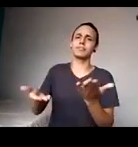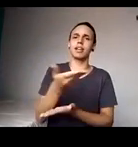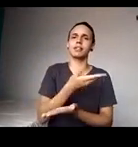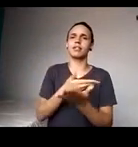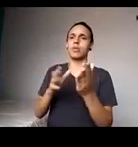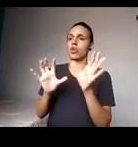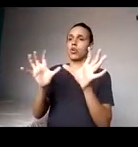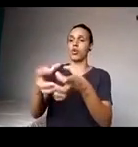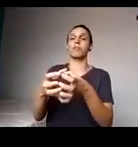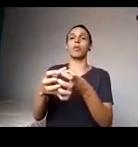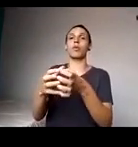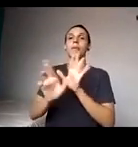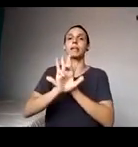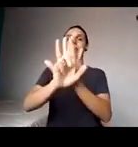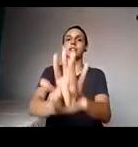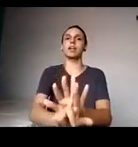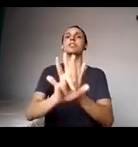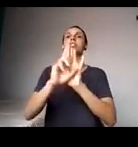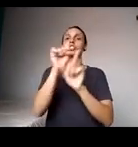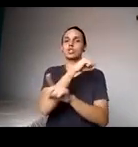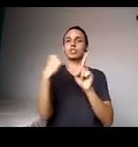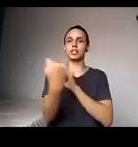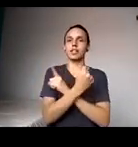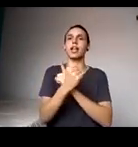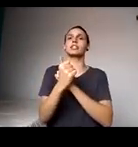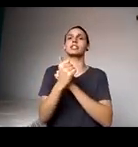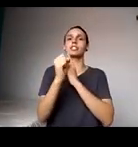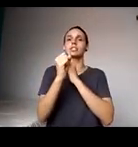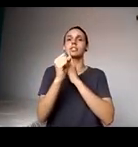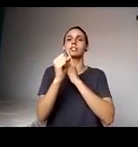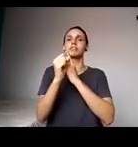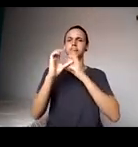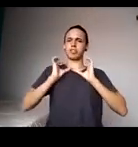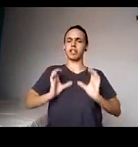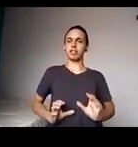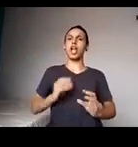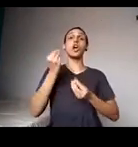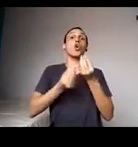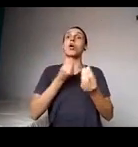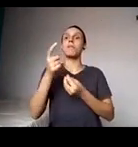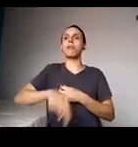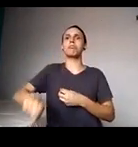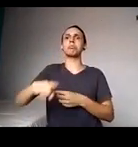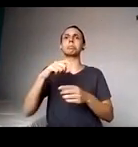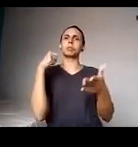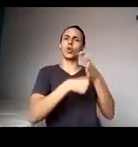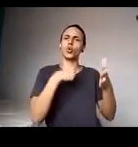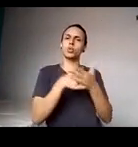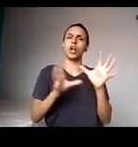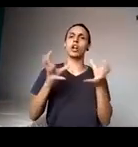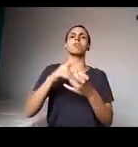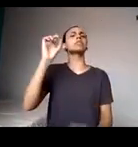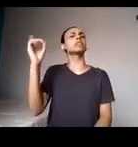representam a luta pelos direitos das pessoas com deficiência. Então, Cristina, te peço desculpas porque eu não tinha visto as